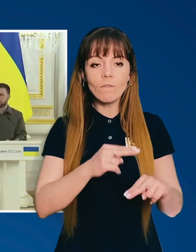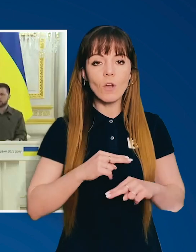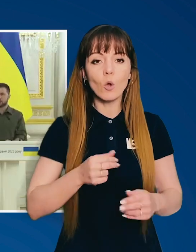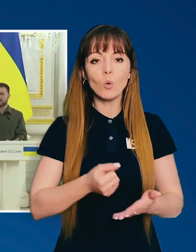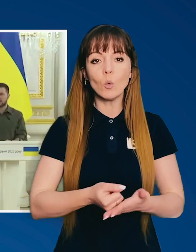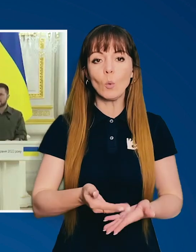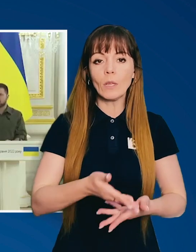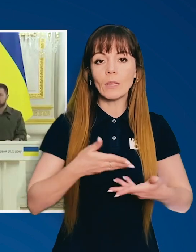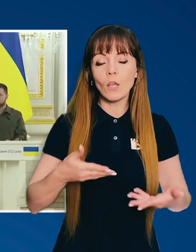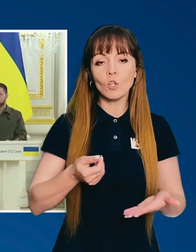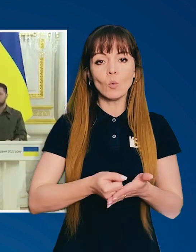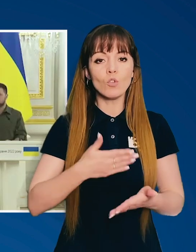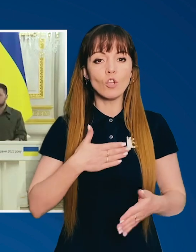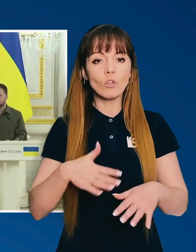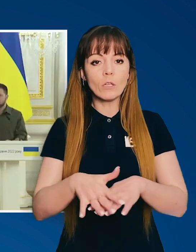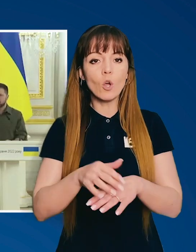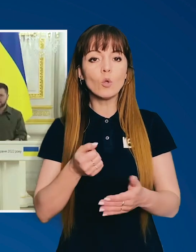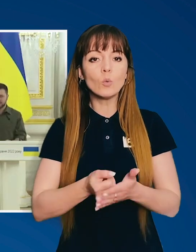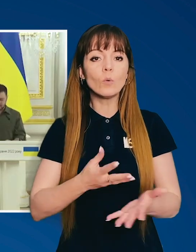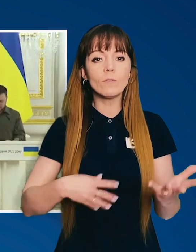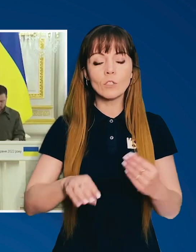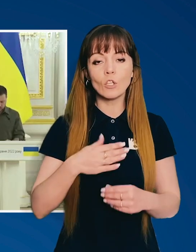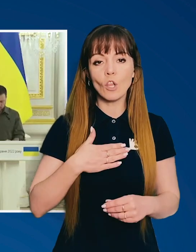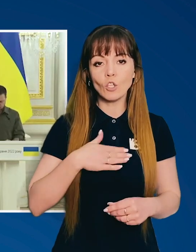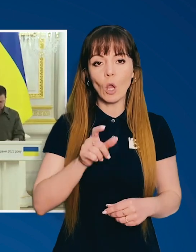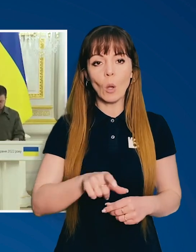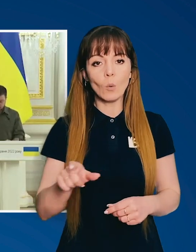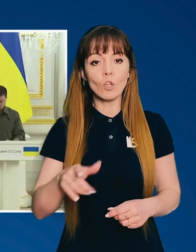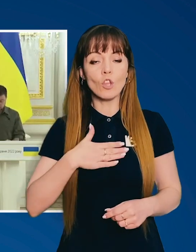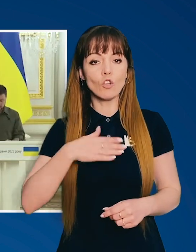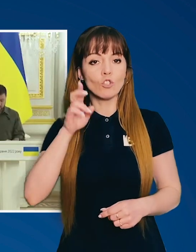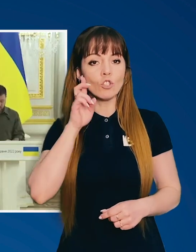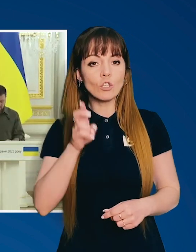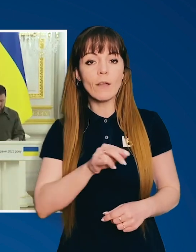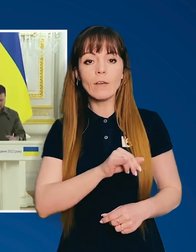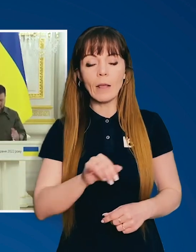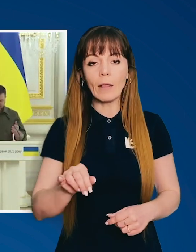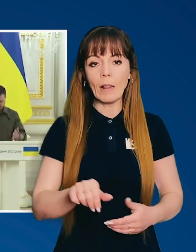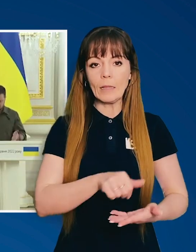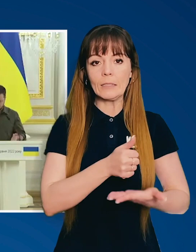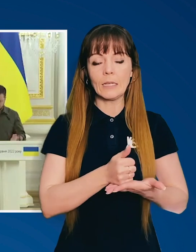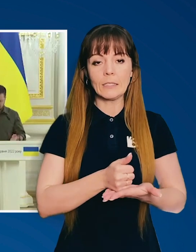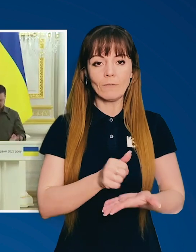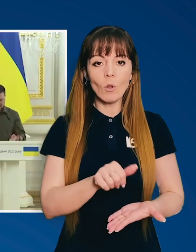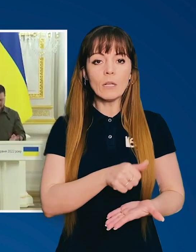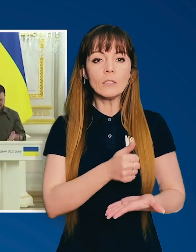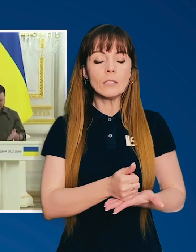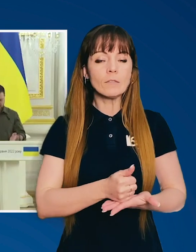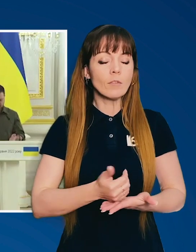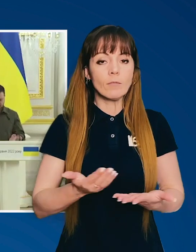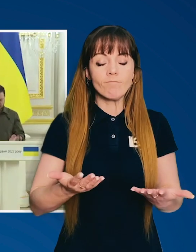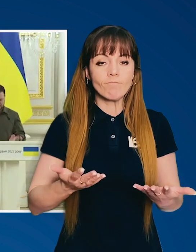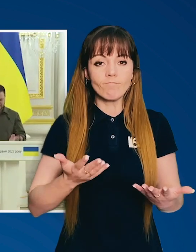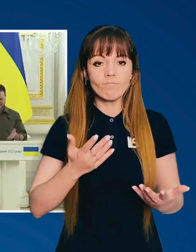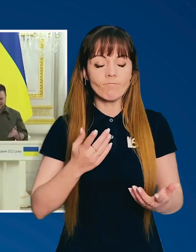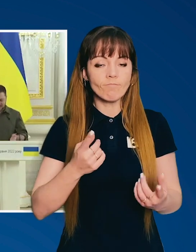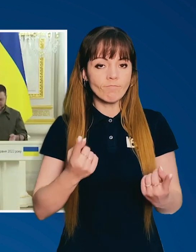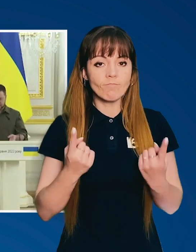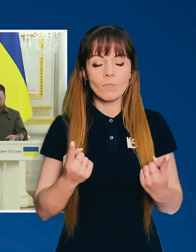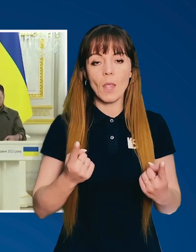увагу до нас, до нашого народу, до всіх наших людей, до нашої держави і лідерства, і лідерства